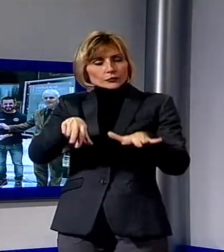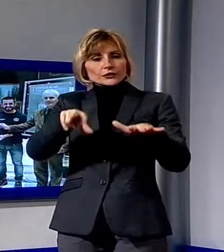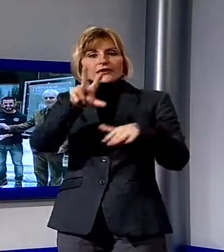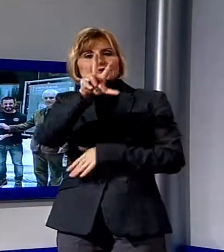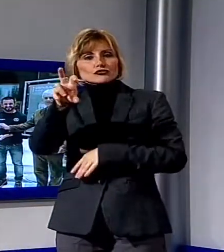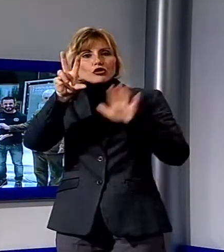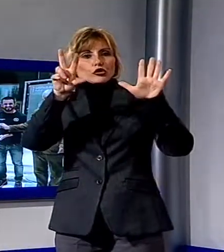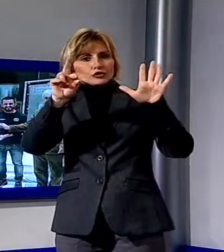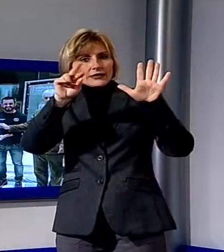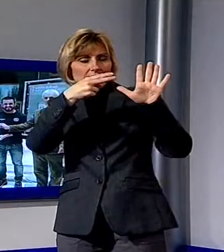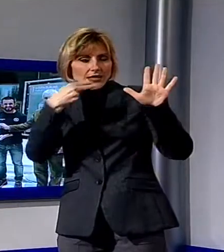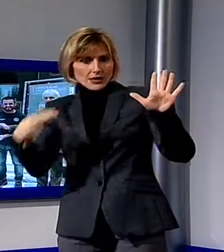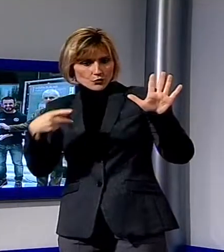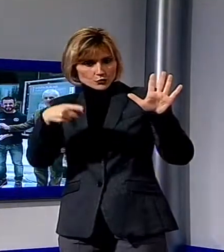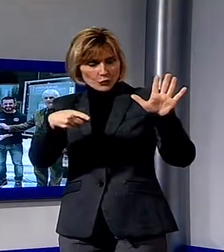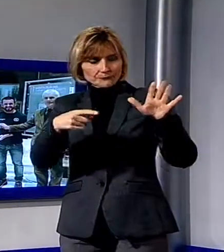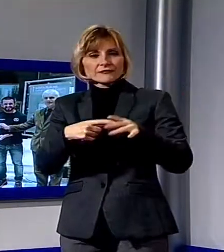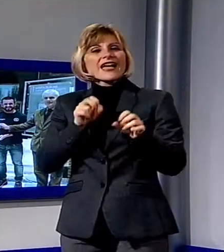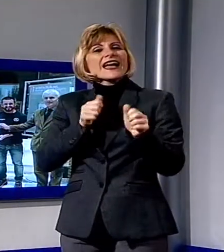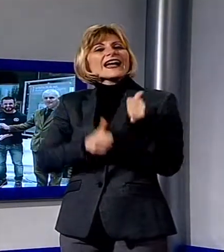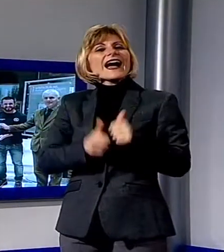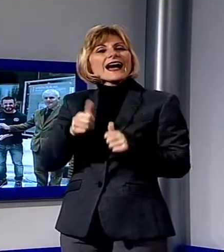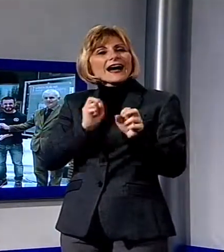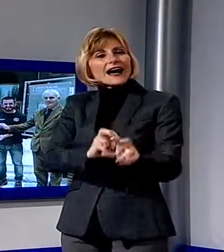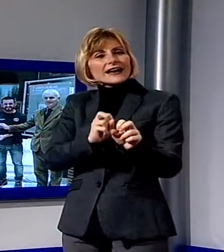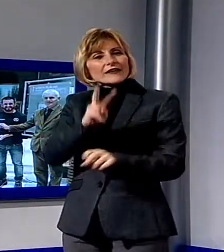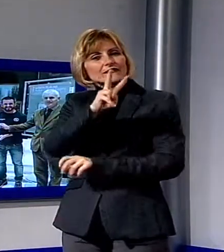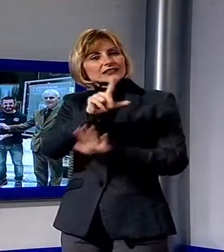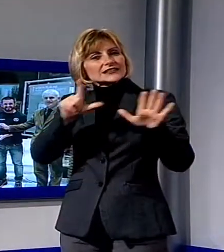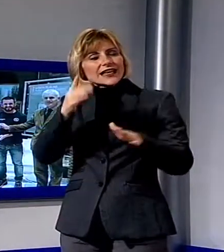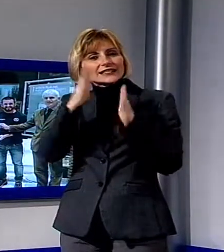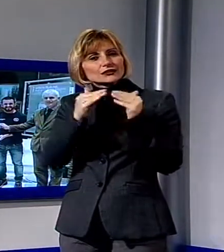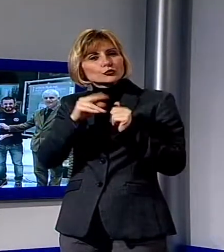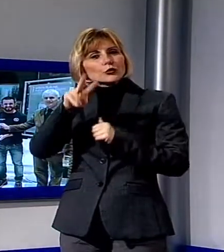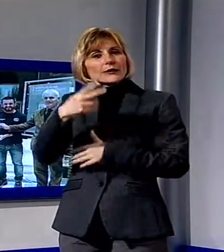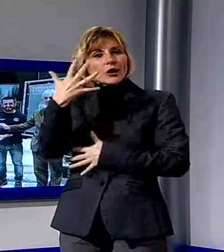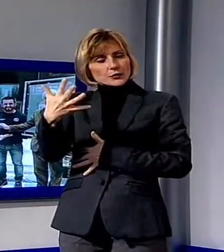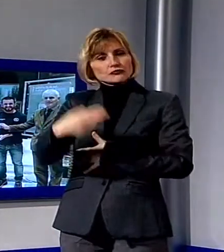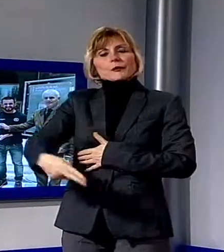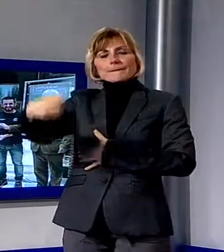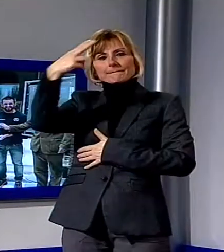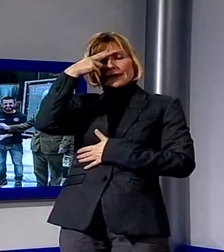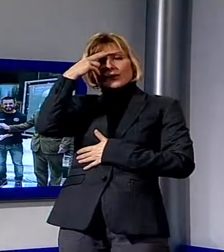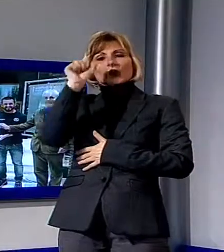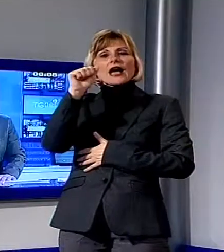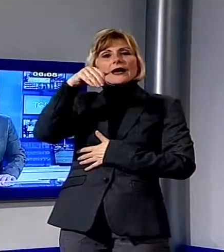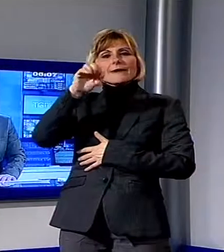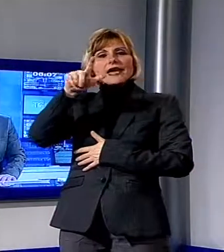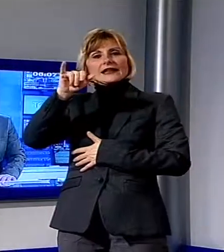La Flying Run si è corsa lo scorso 27 dicembre 2015 in centro storico in memoria di Amelia Colli, membro del